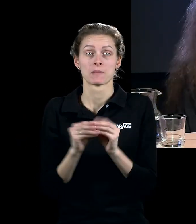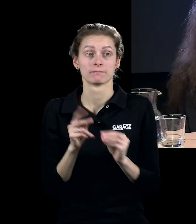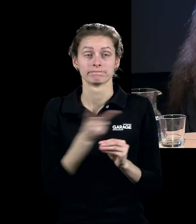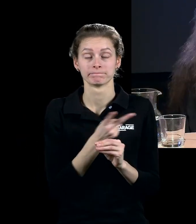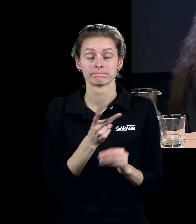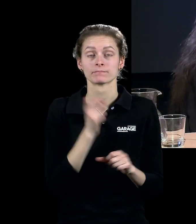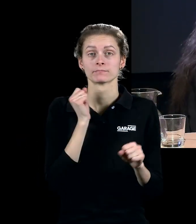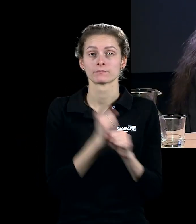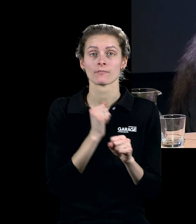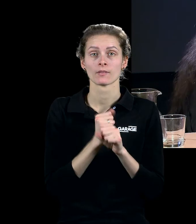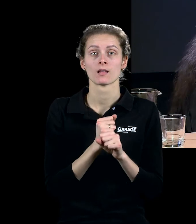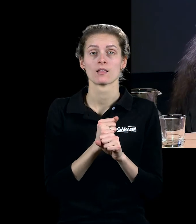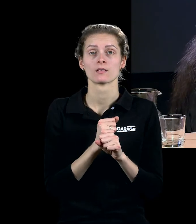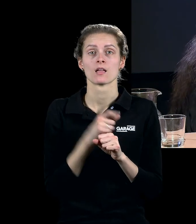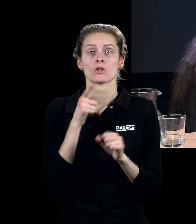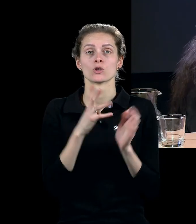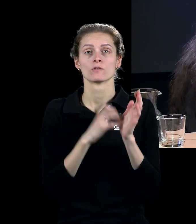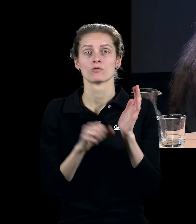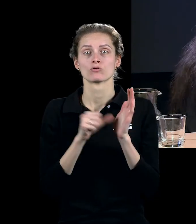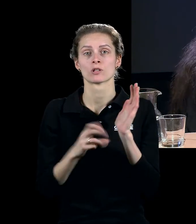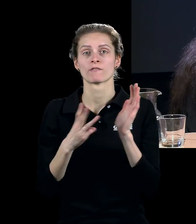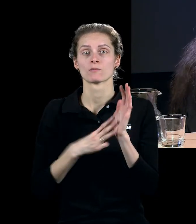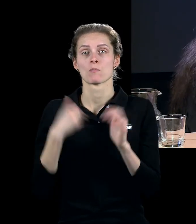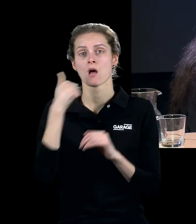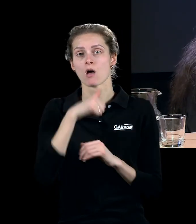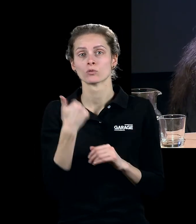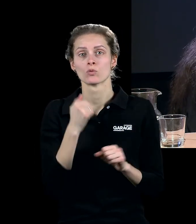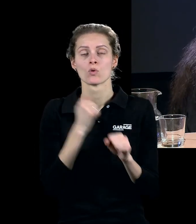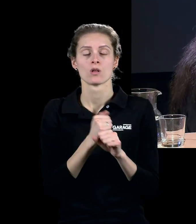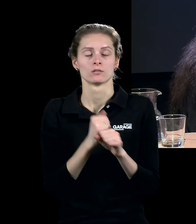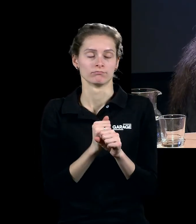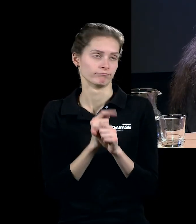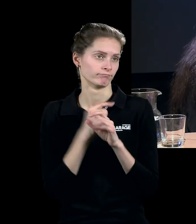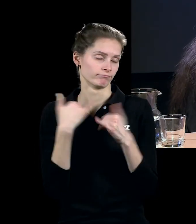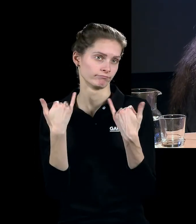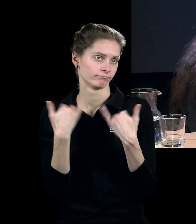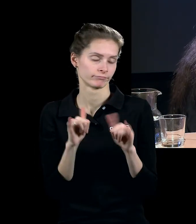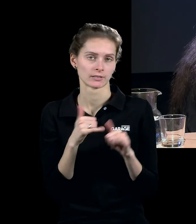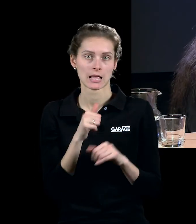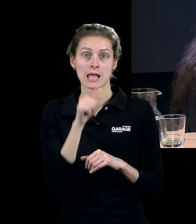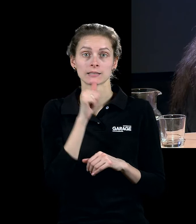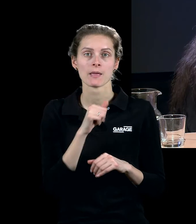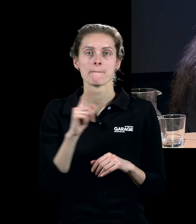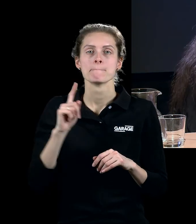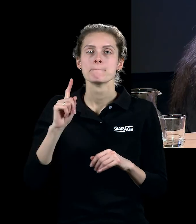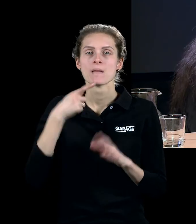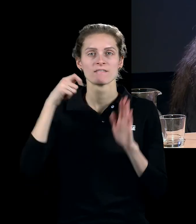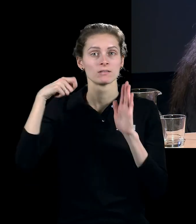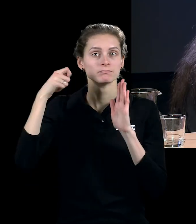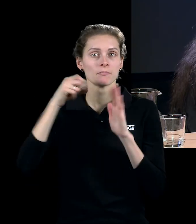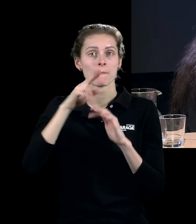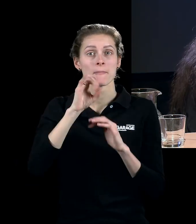Пина делает, в 68-м году делает тот же шинопионерский эксперимент, он делает первую телепередачу, которая